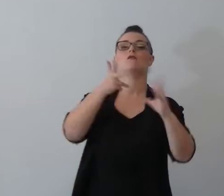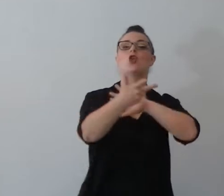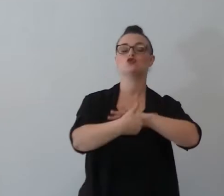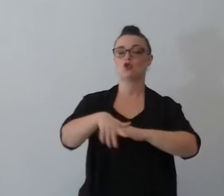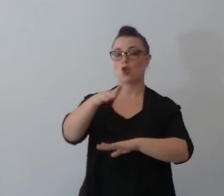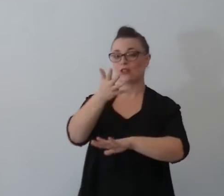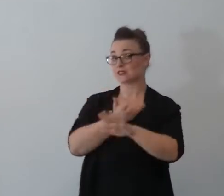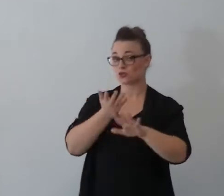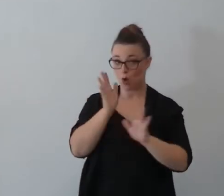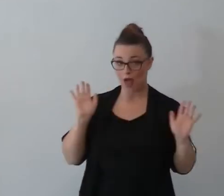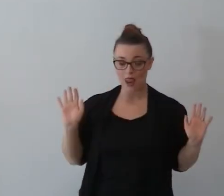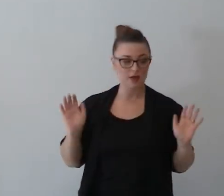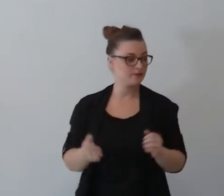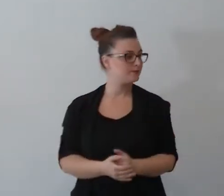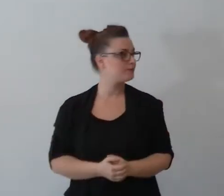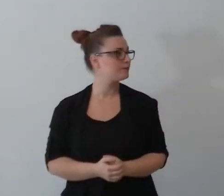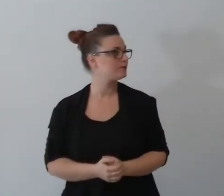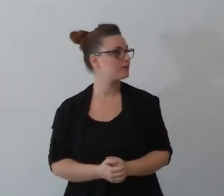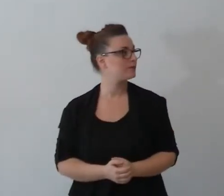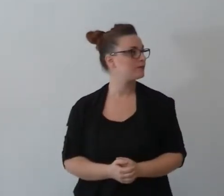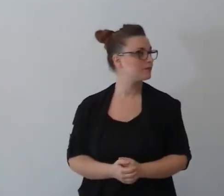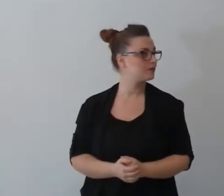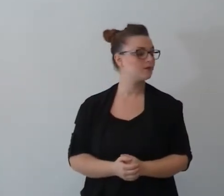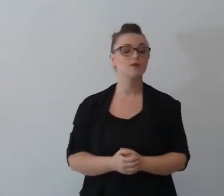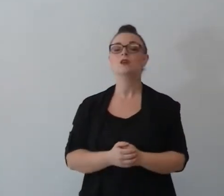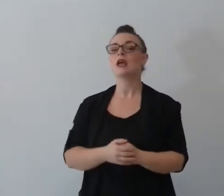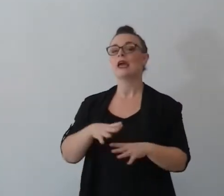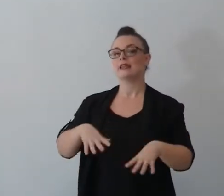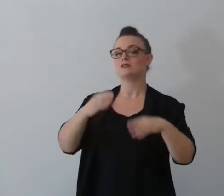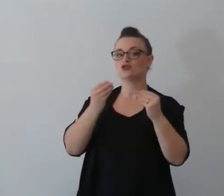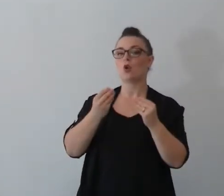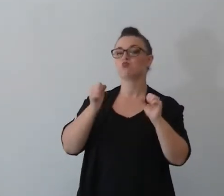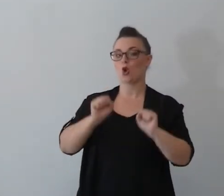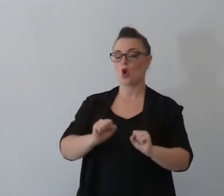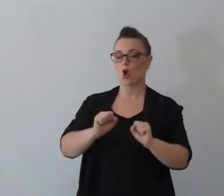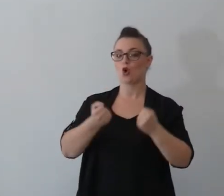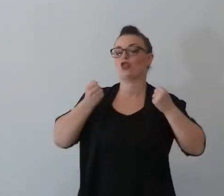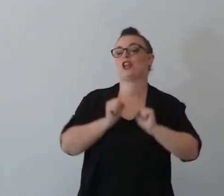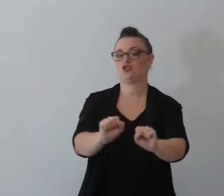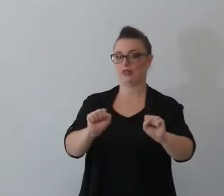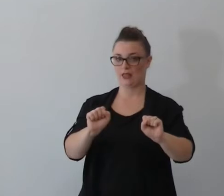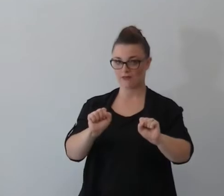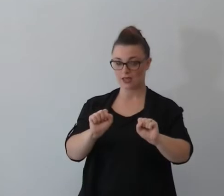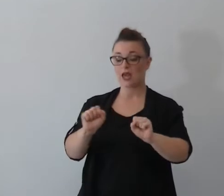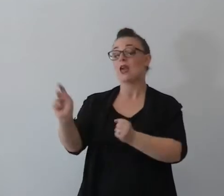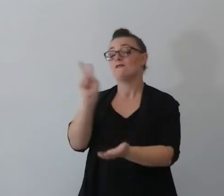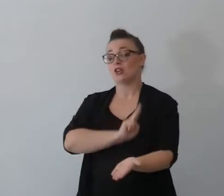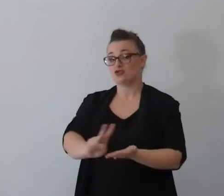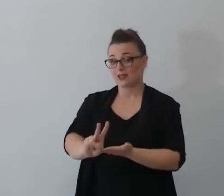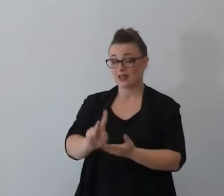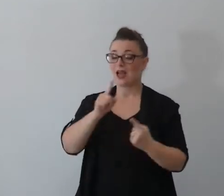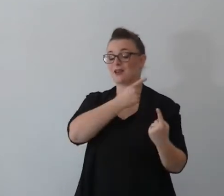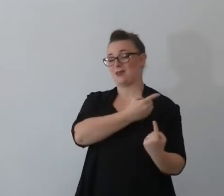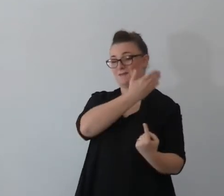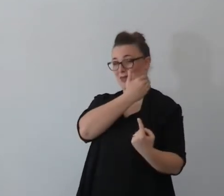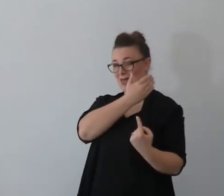e comincia l'uso dei contraccettivi e la verginità che fino agli anni